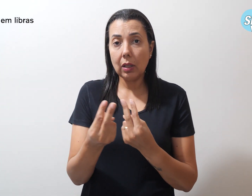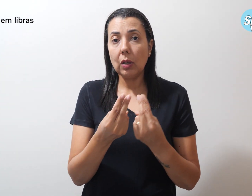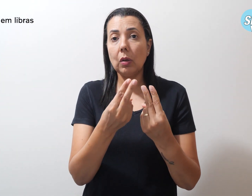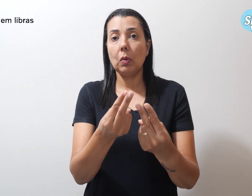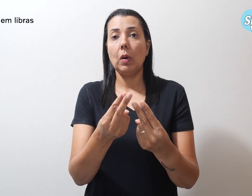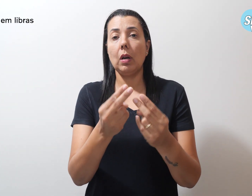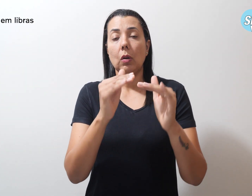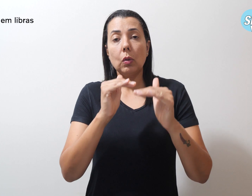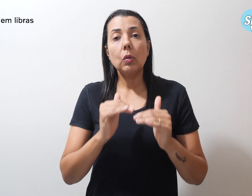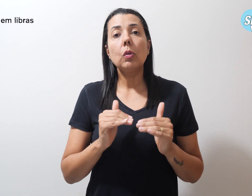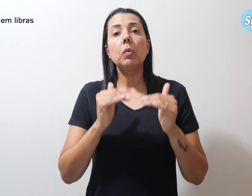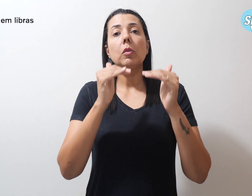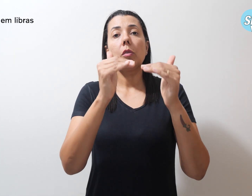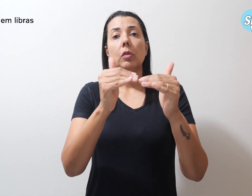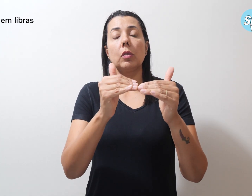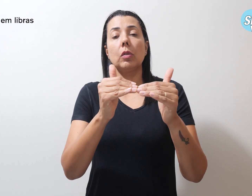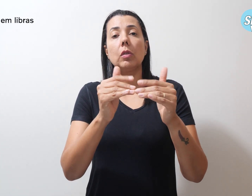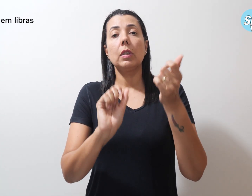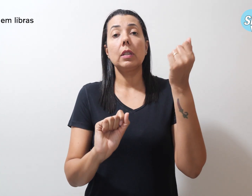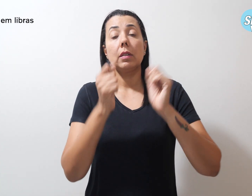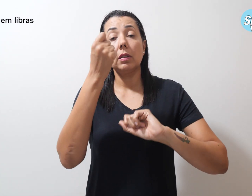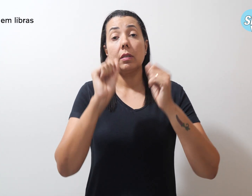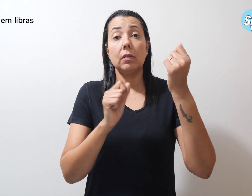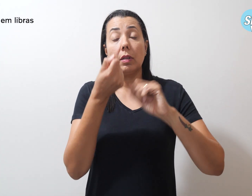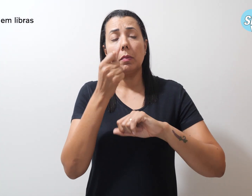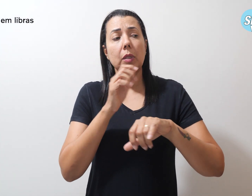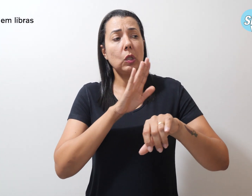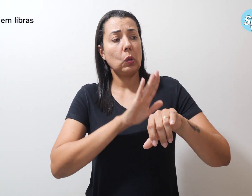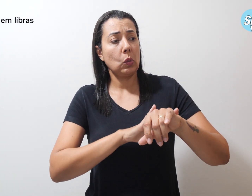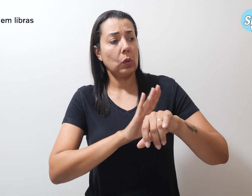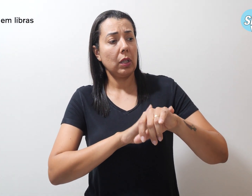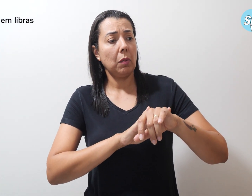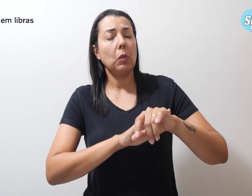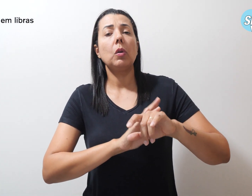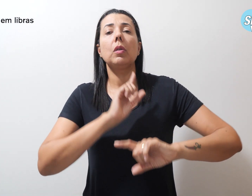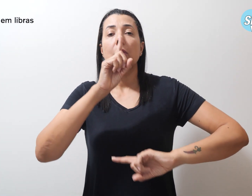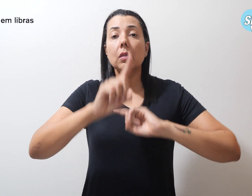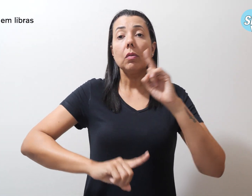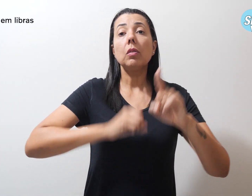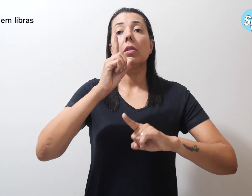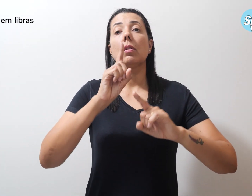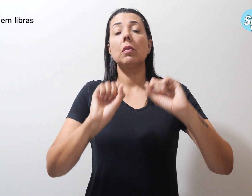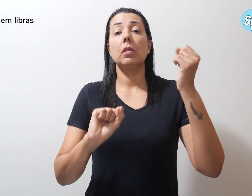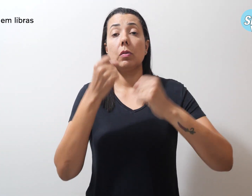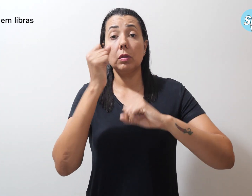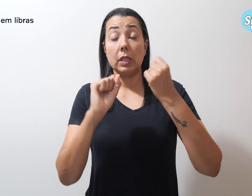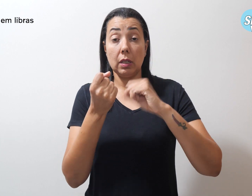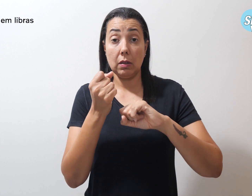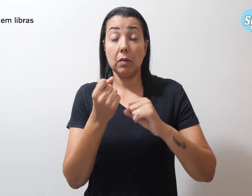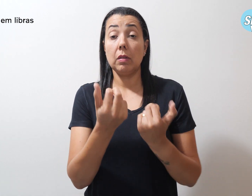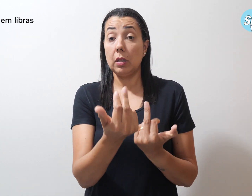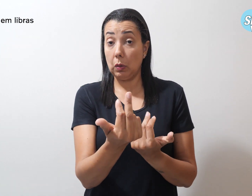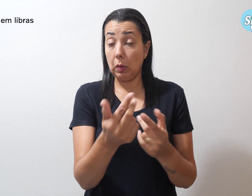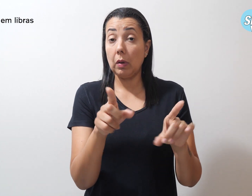Supervisor das Fábricas, da época da Revolução Industrial, que por sua vez era uma